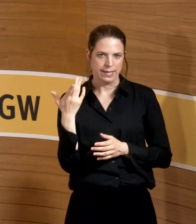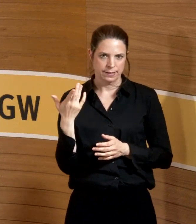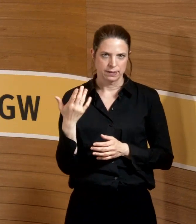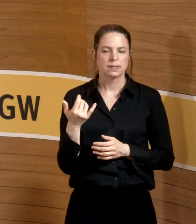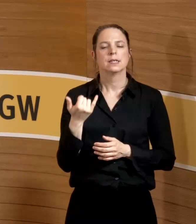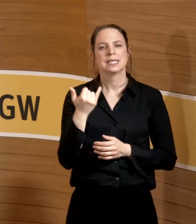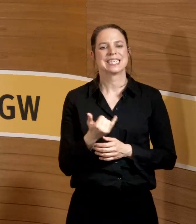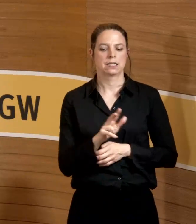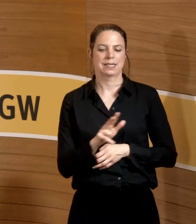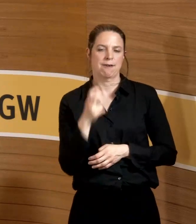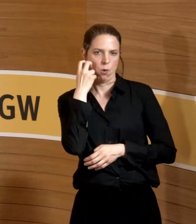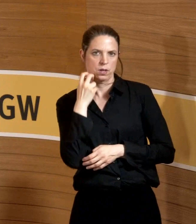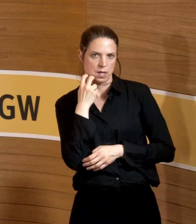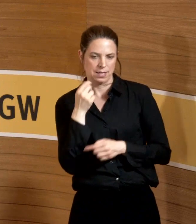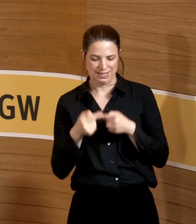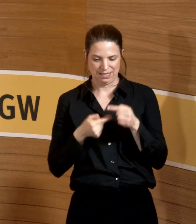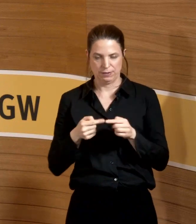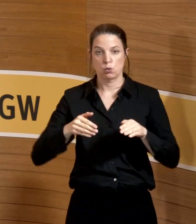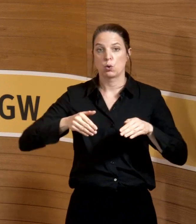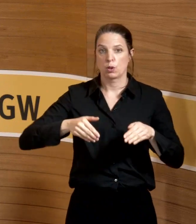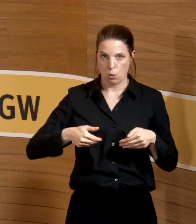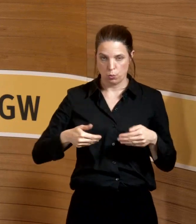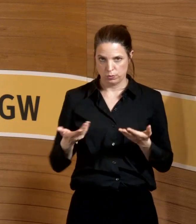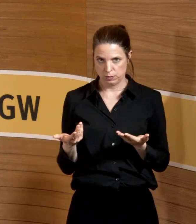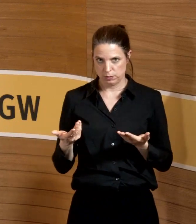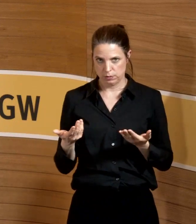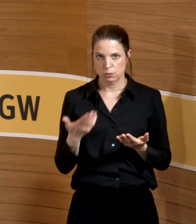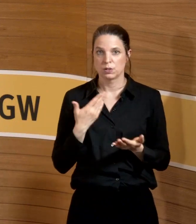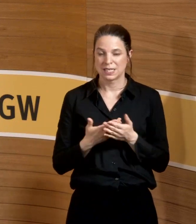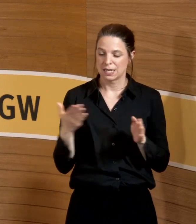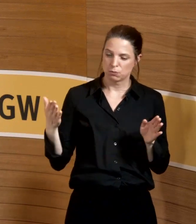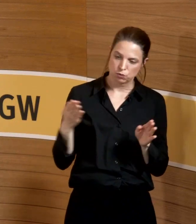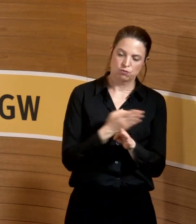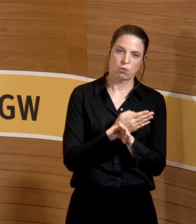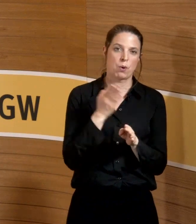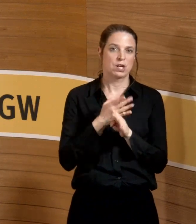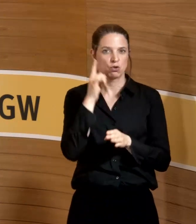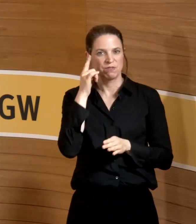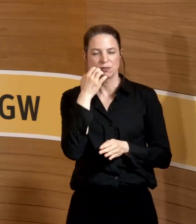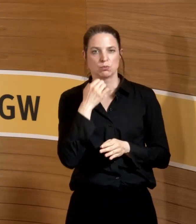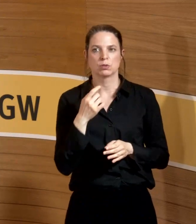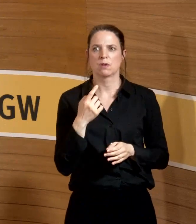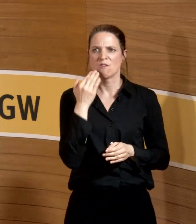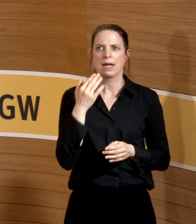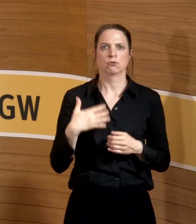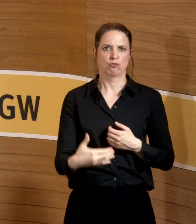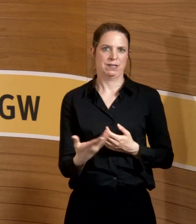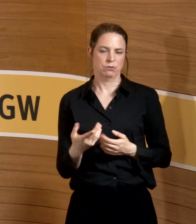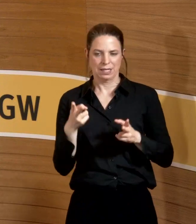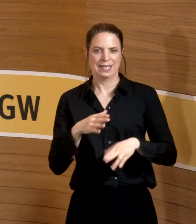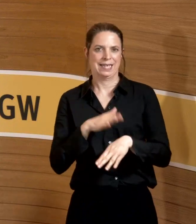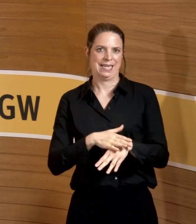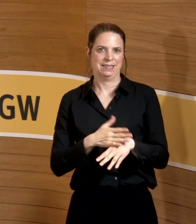ist drei Wochen alt. Die Entwicklung beginnt. Und insofern muss ich im Vorfeld eigentlich schon wissen, wann ich schwanger werde, damit ich mich